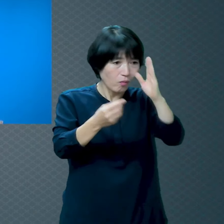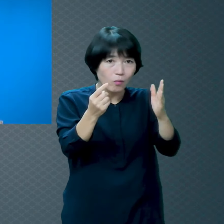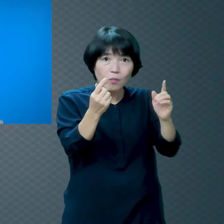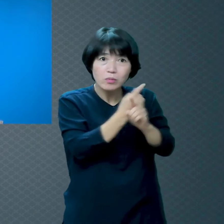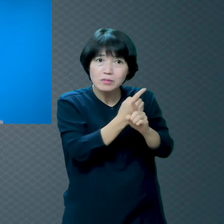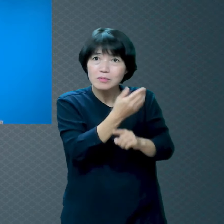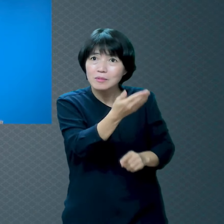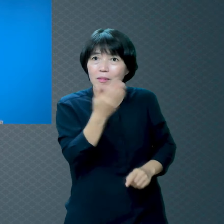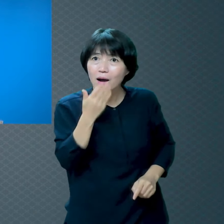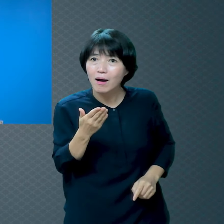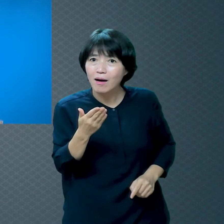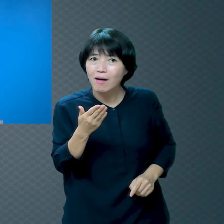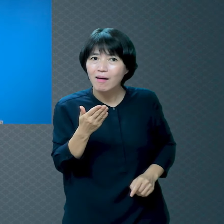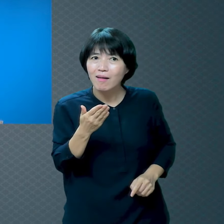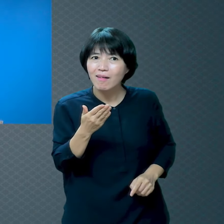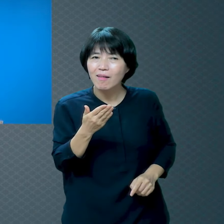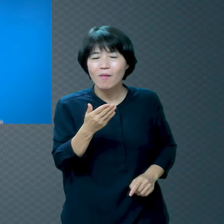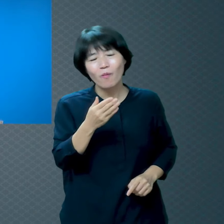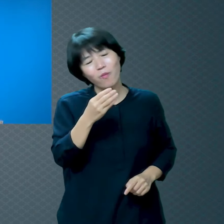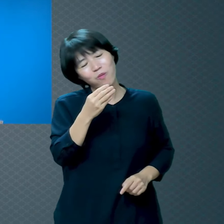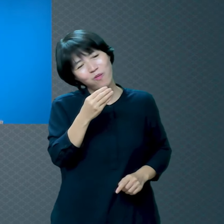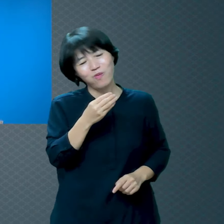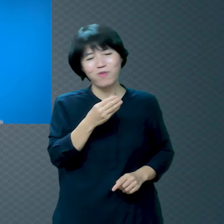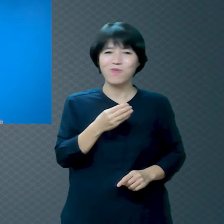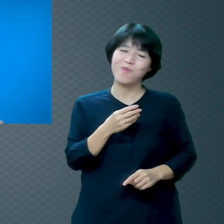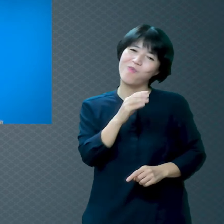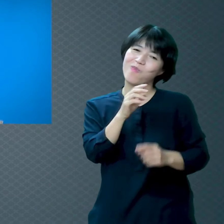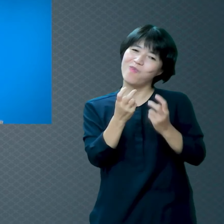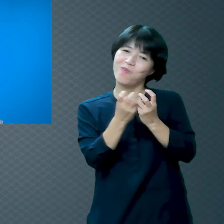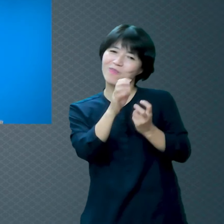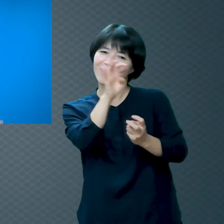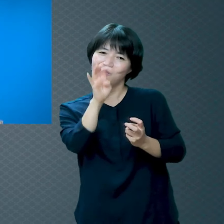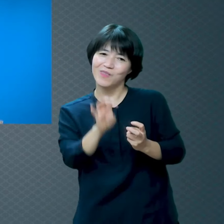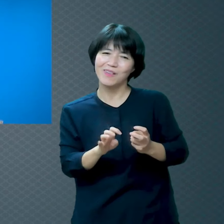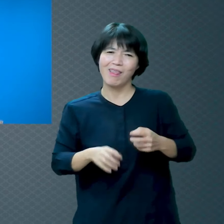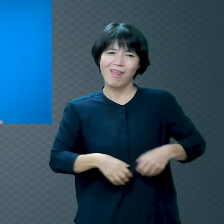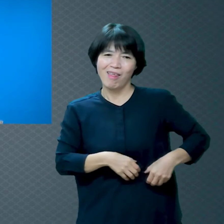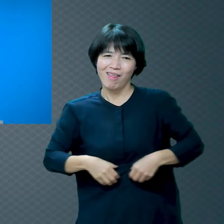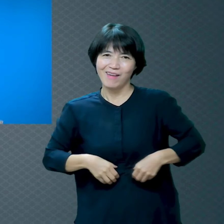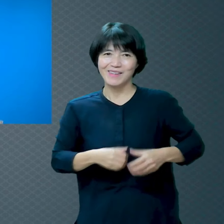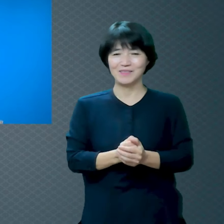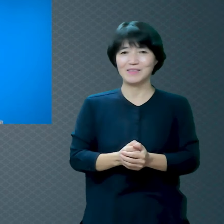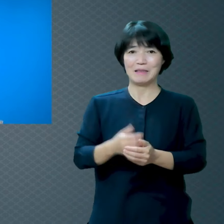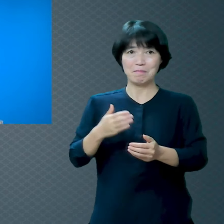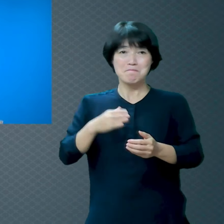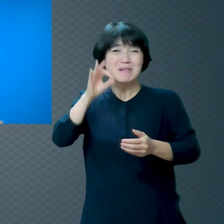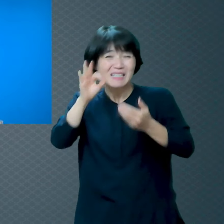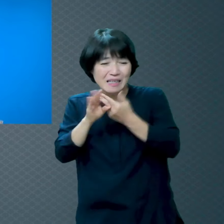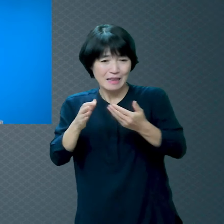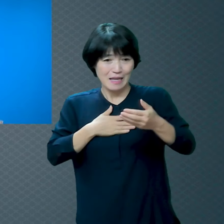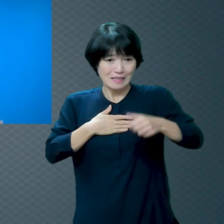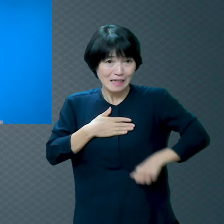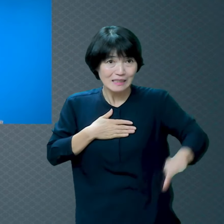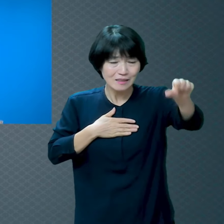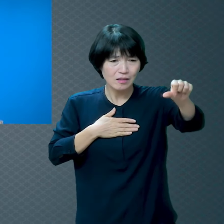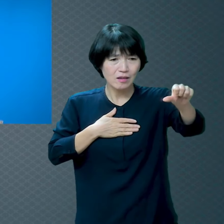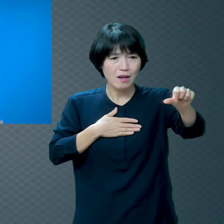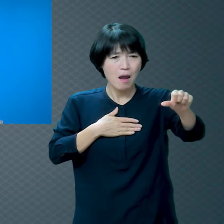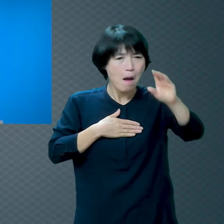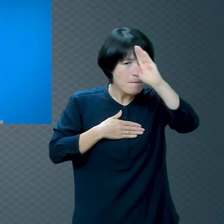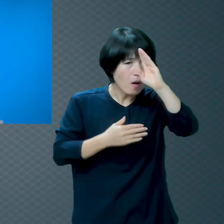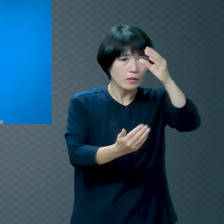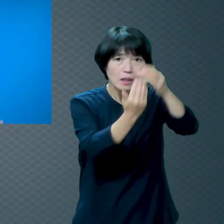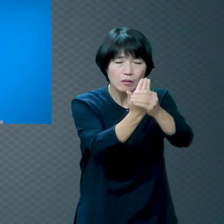내 자식이 아파요 집을 팔아야 돼요 팔아요 안 팔아요 팝니다 1억